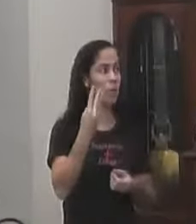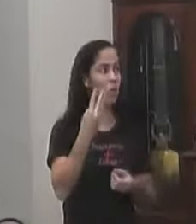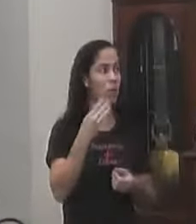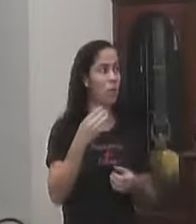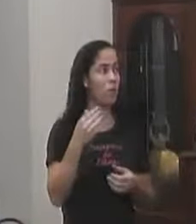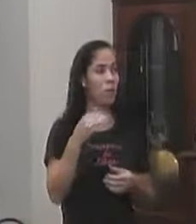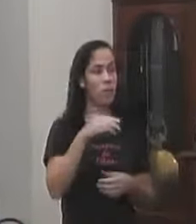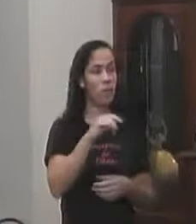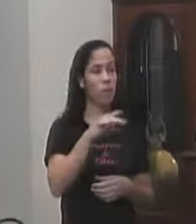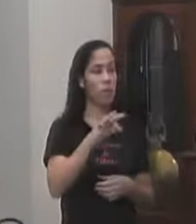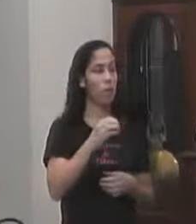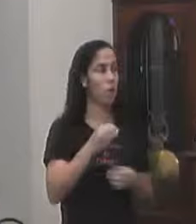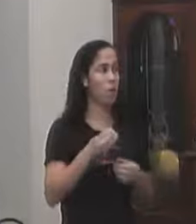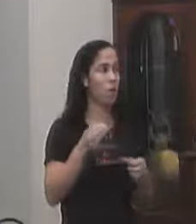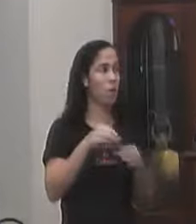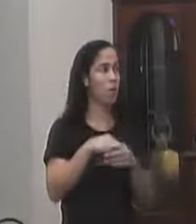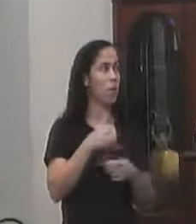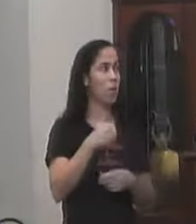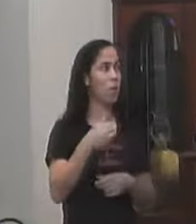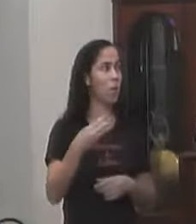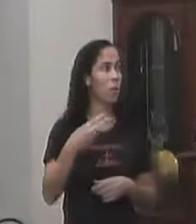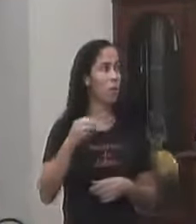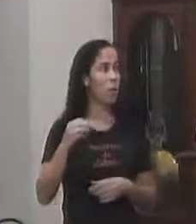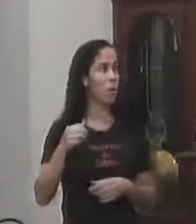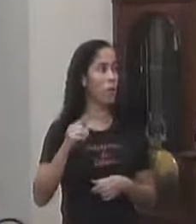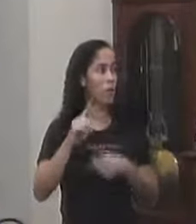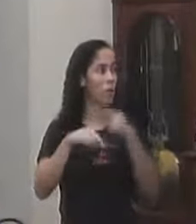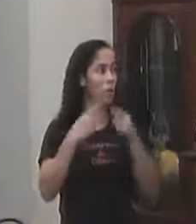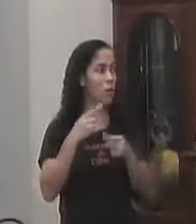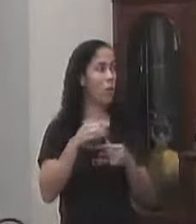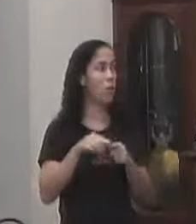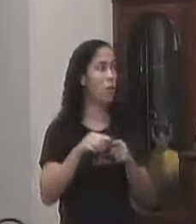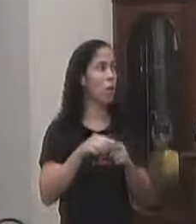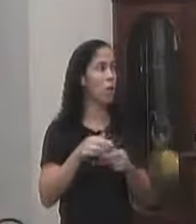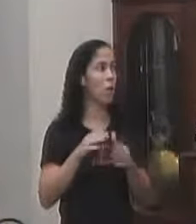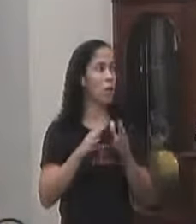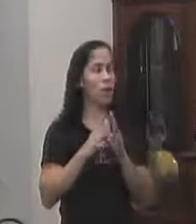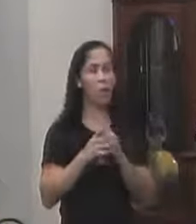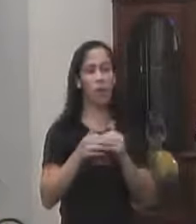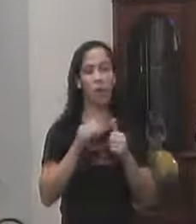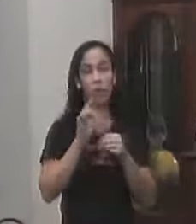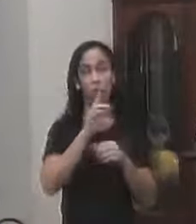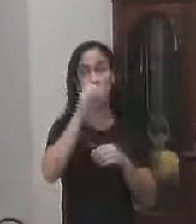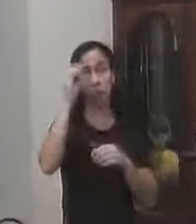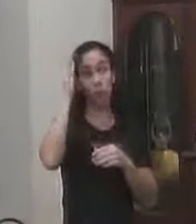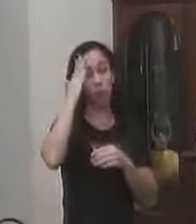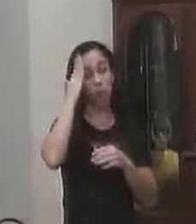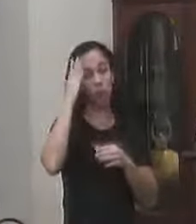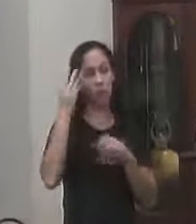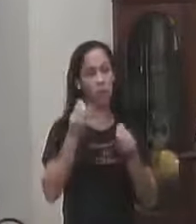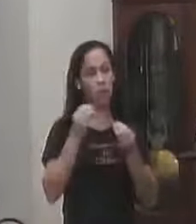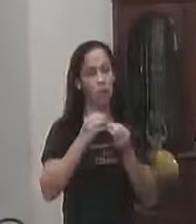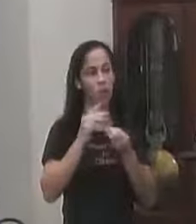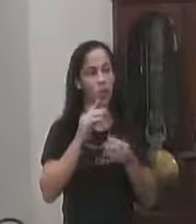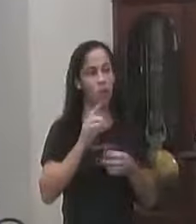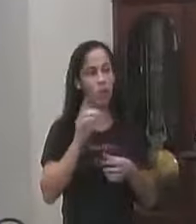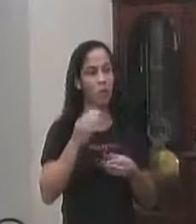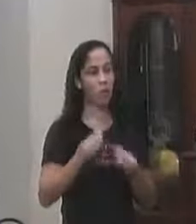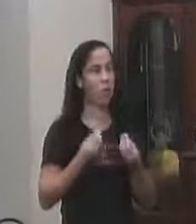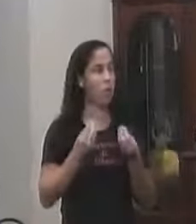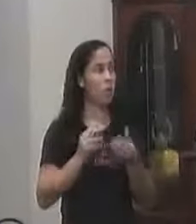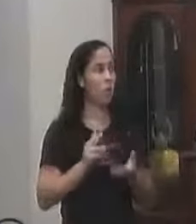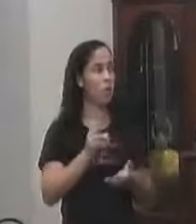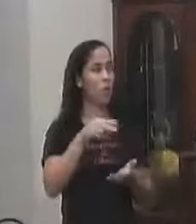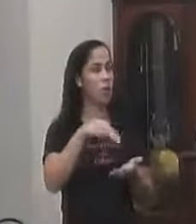mandato Com 1.375 votos E o próximo mandato Está na mão daquele Que está lá em cima Só a ele pertence Agora